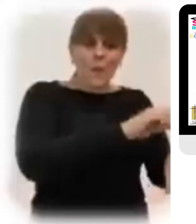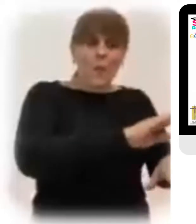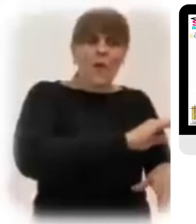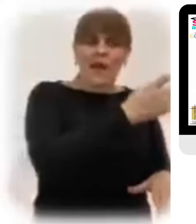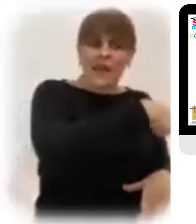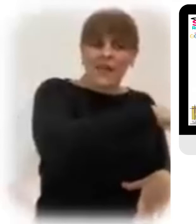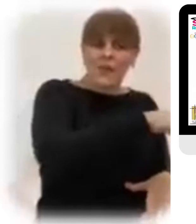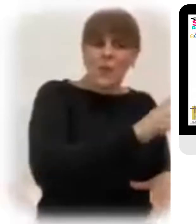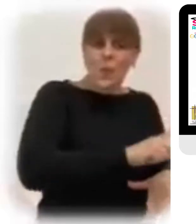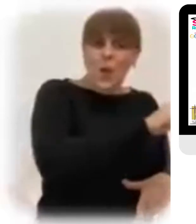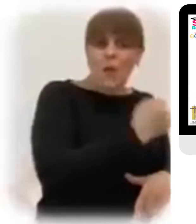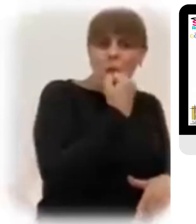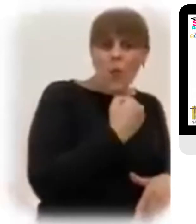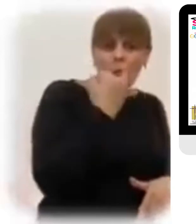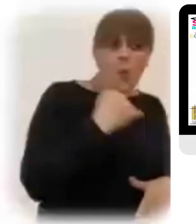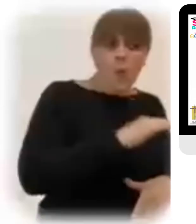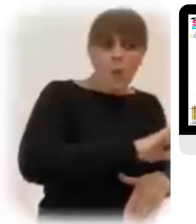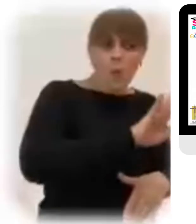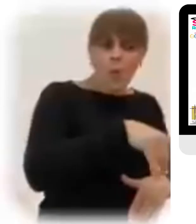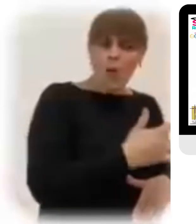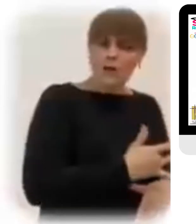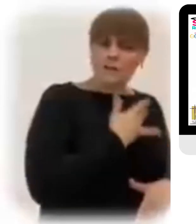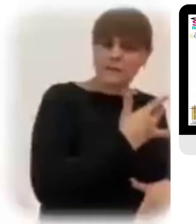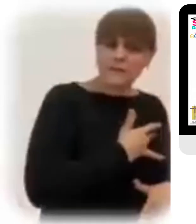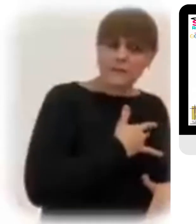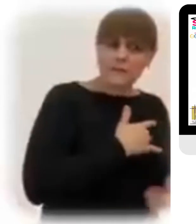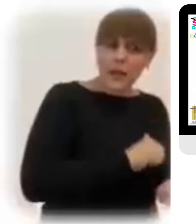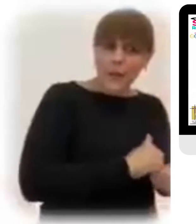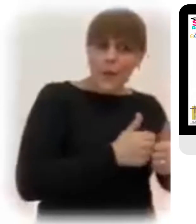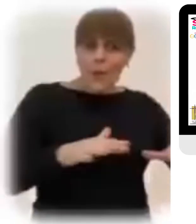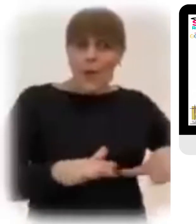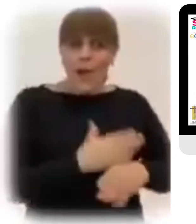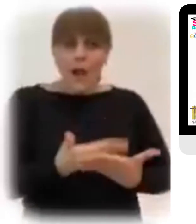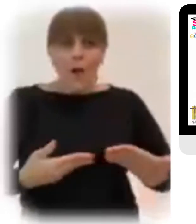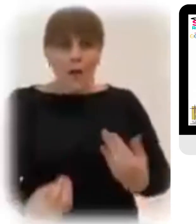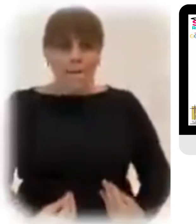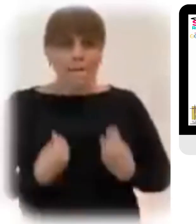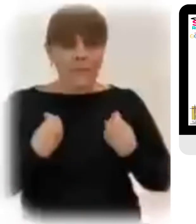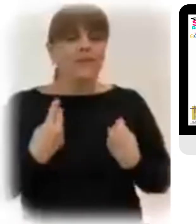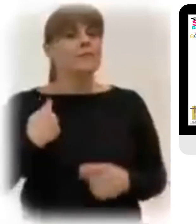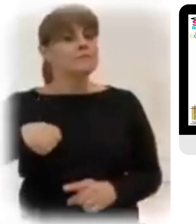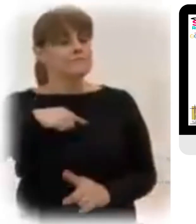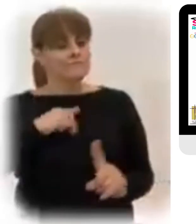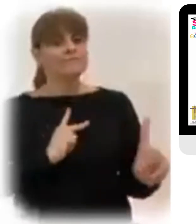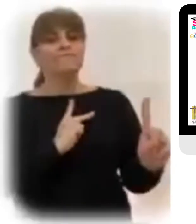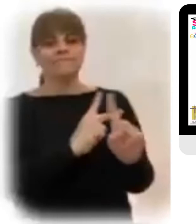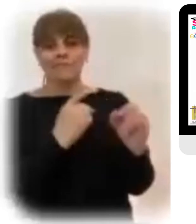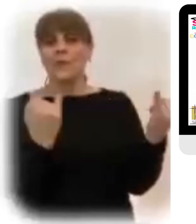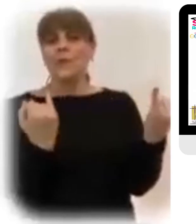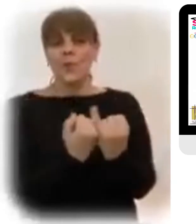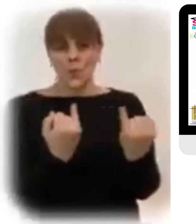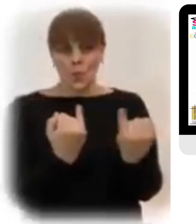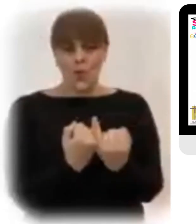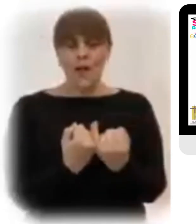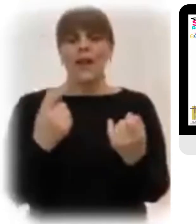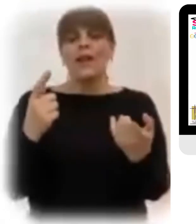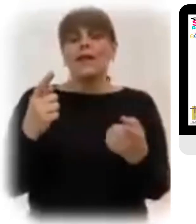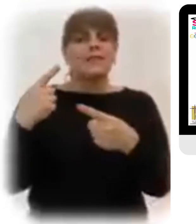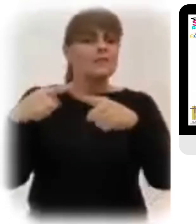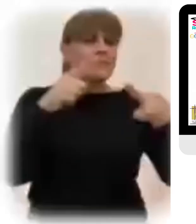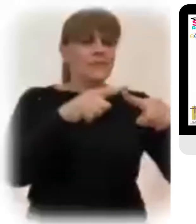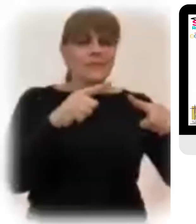experiencia de muerte a la de la vida Toda la ley, los profetas y los salmos Dan